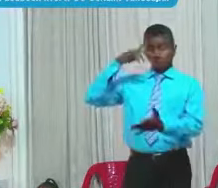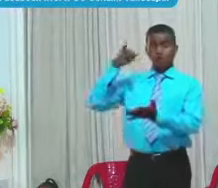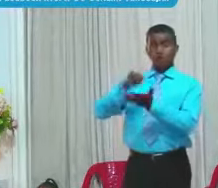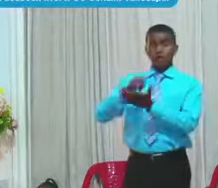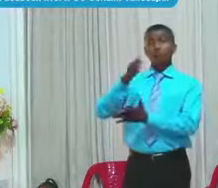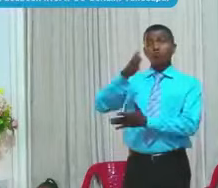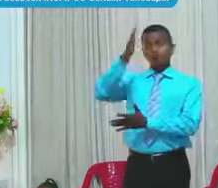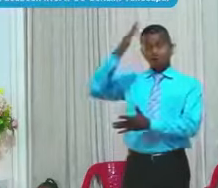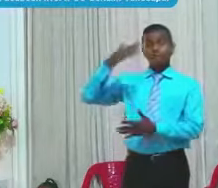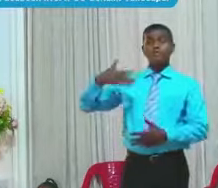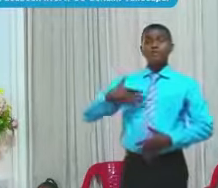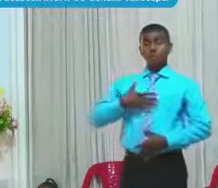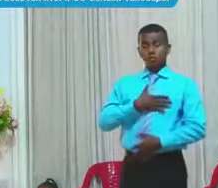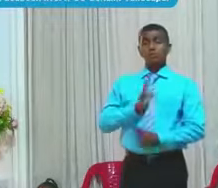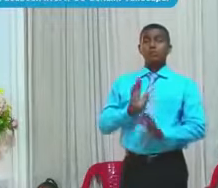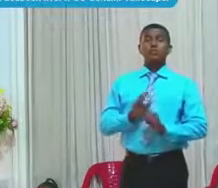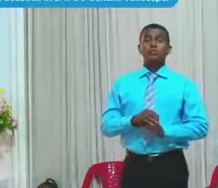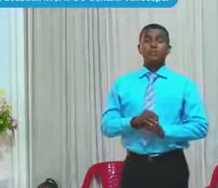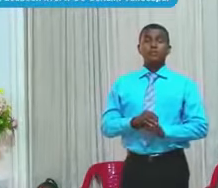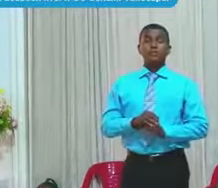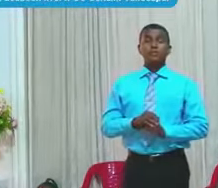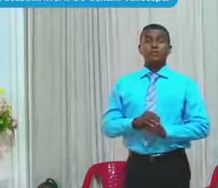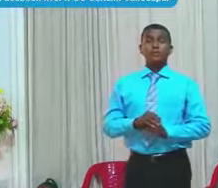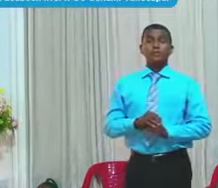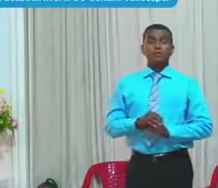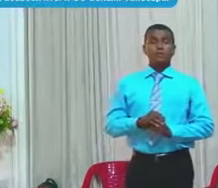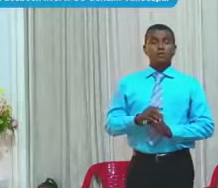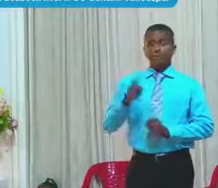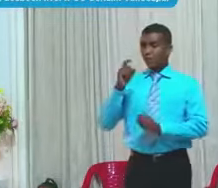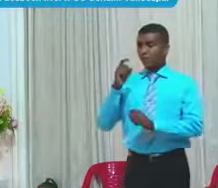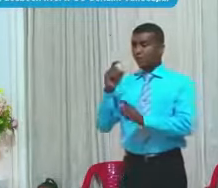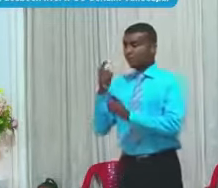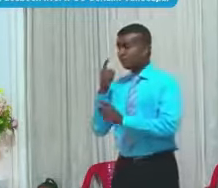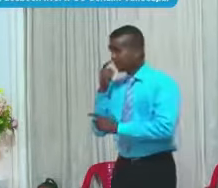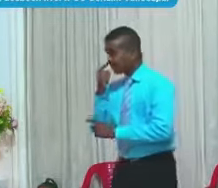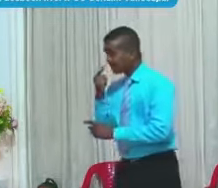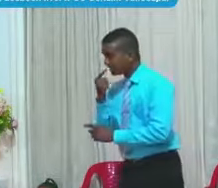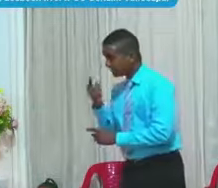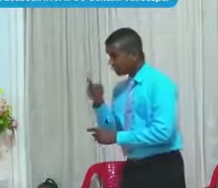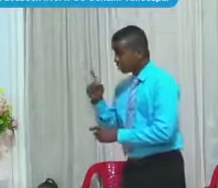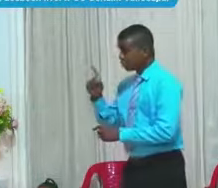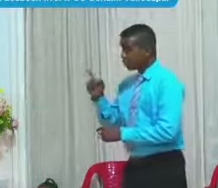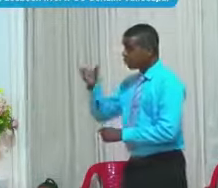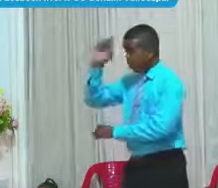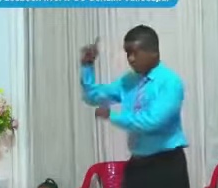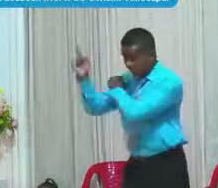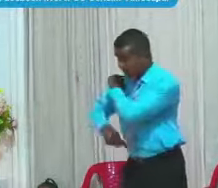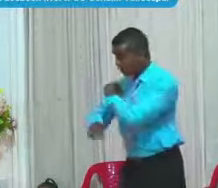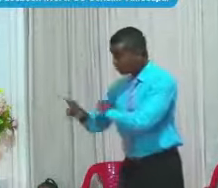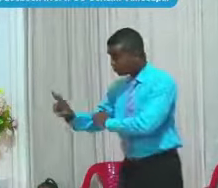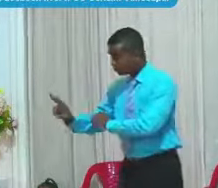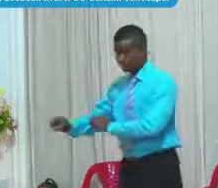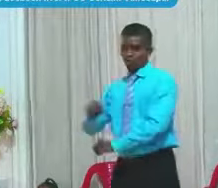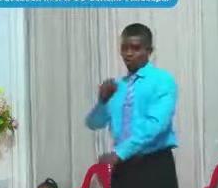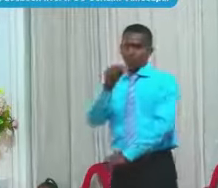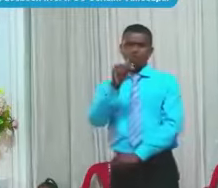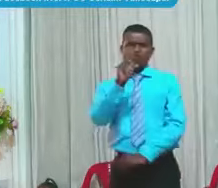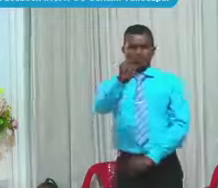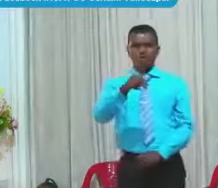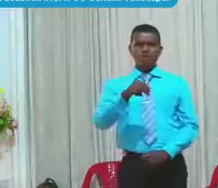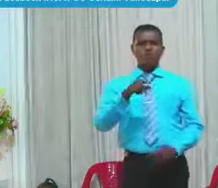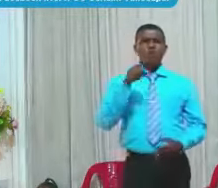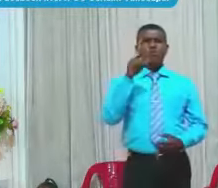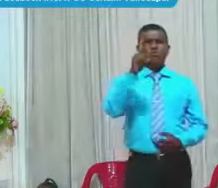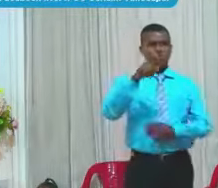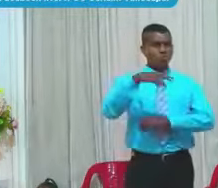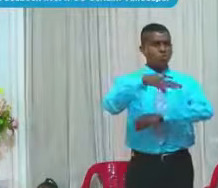Por lo tanto Ojalá los padres Nunca le digan A su Dios No haga eso Porque Dios lo castiga No Dios No castiga No Si usted se coge La moneda Que Dios